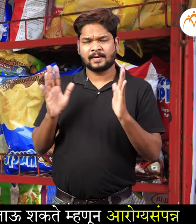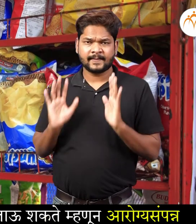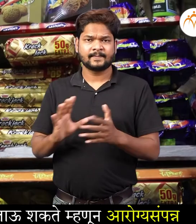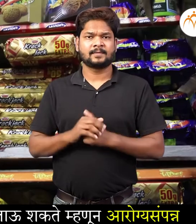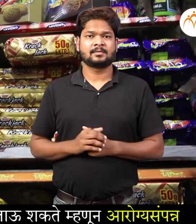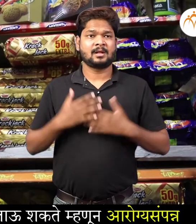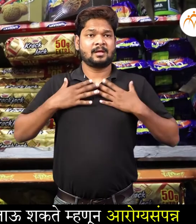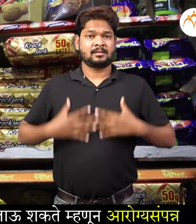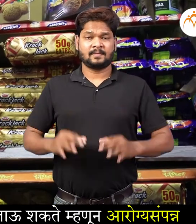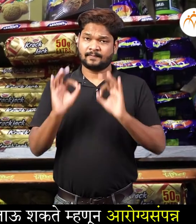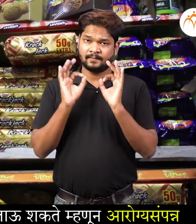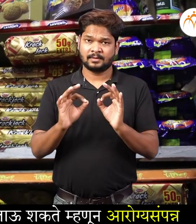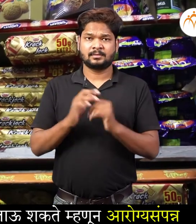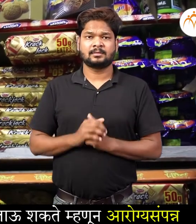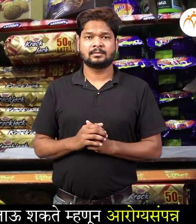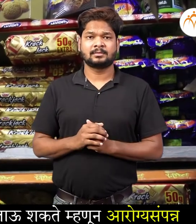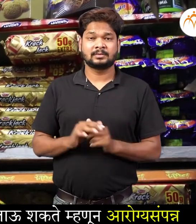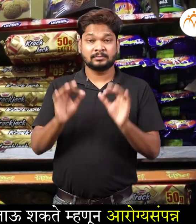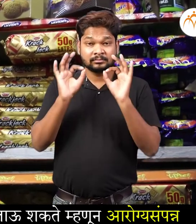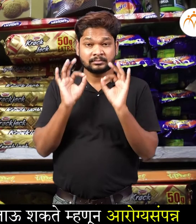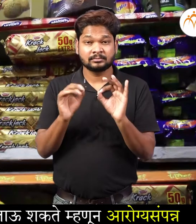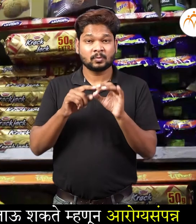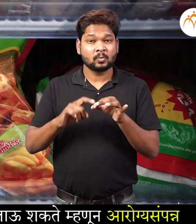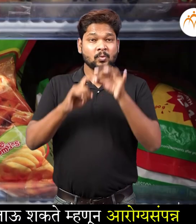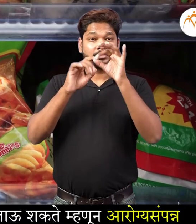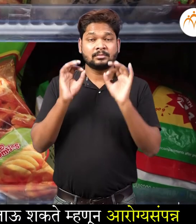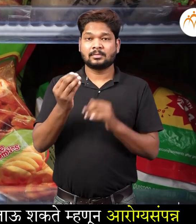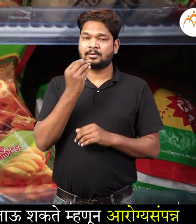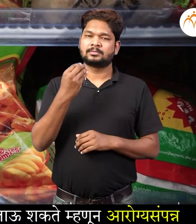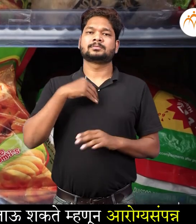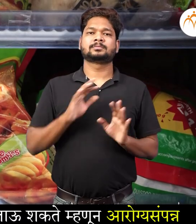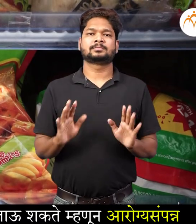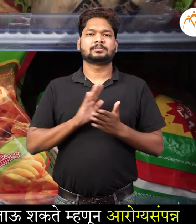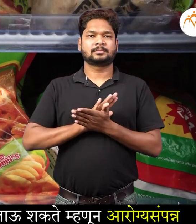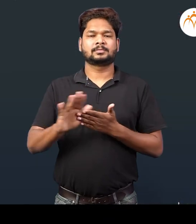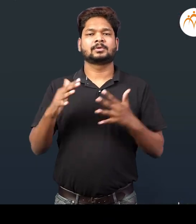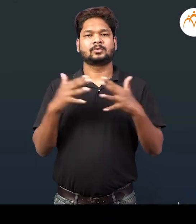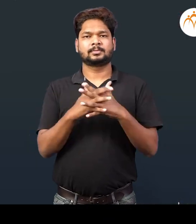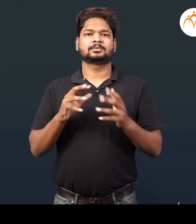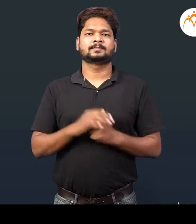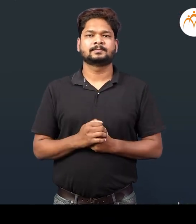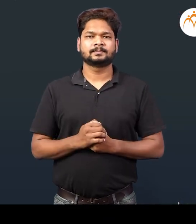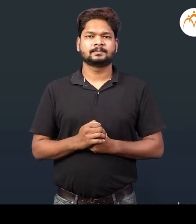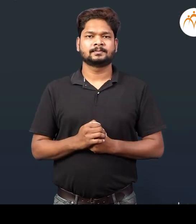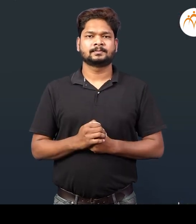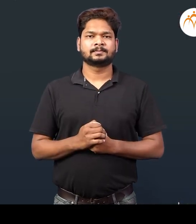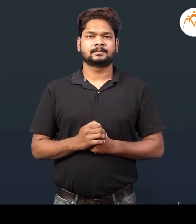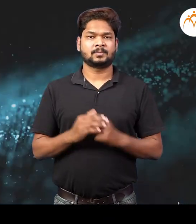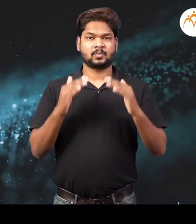अनेक प्रकारे भेसल केली जाउशकते मणून आरोग्य संपन राणय साथी योग ज्यान नखा स्वाध्याई